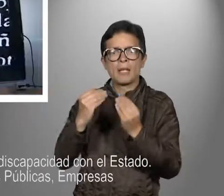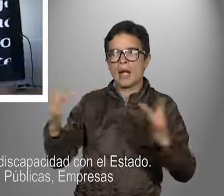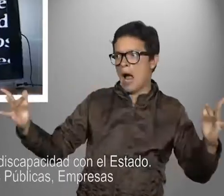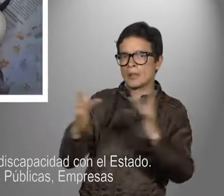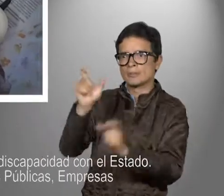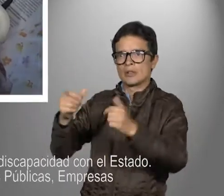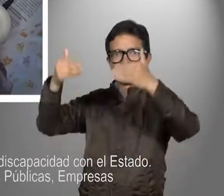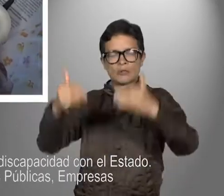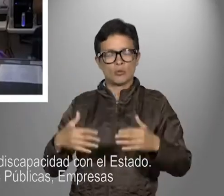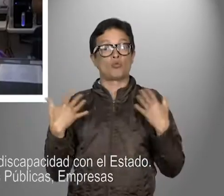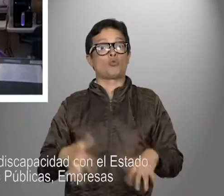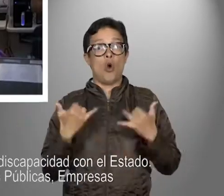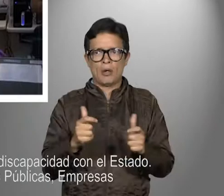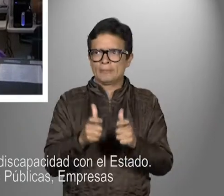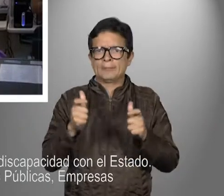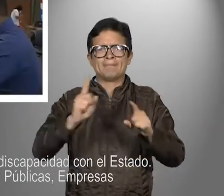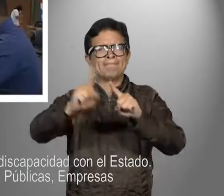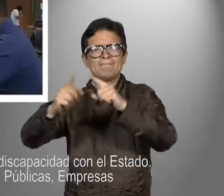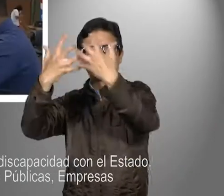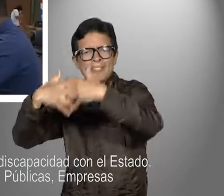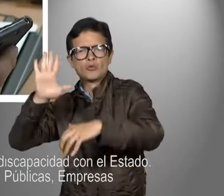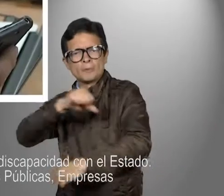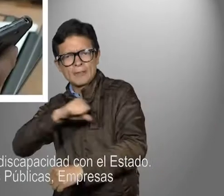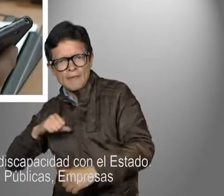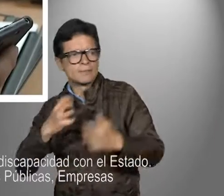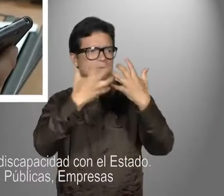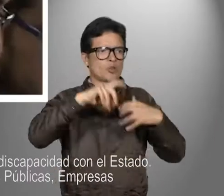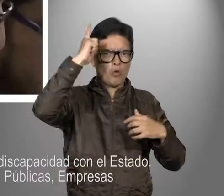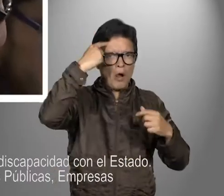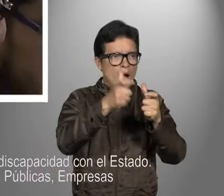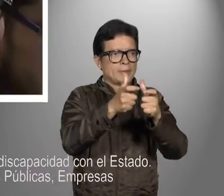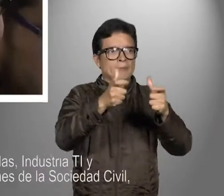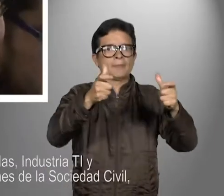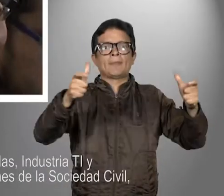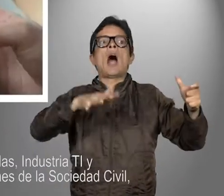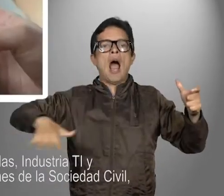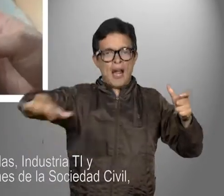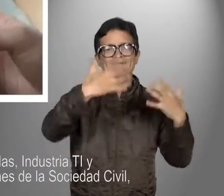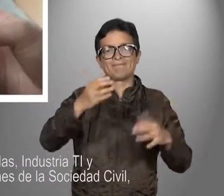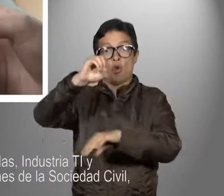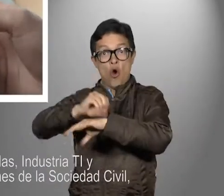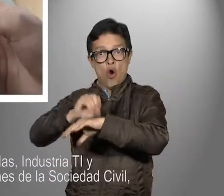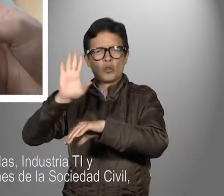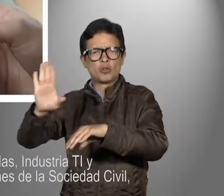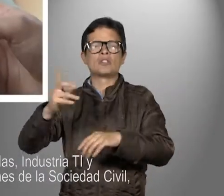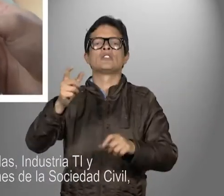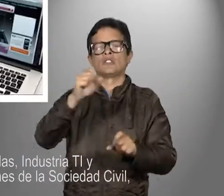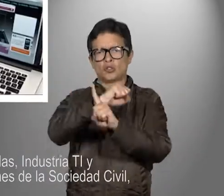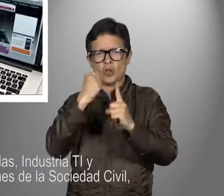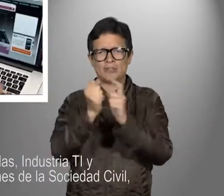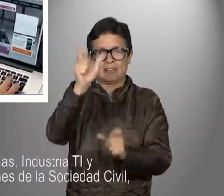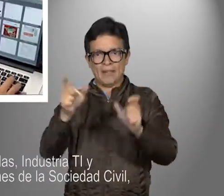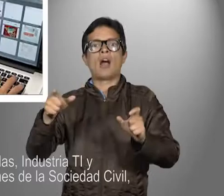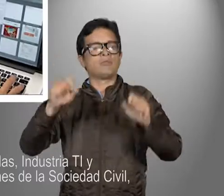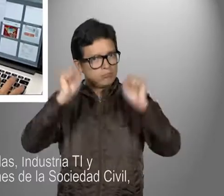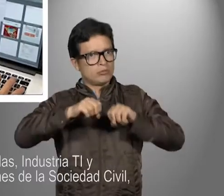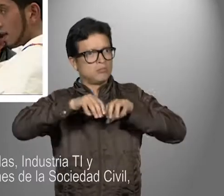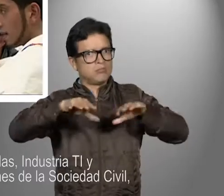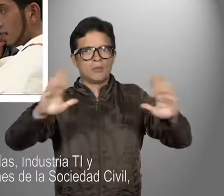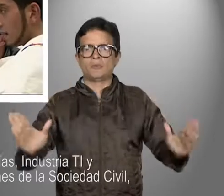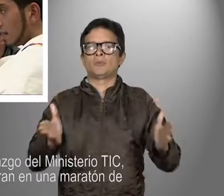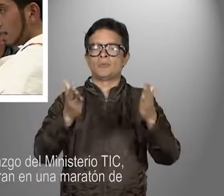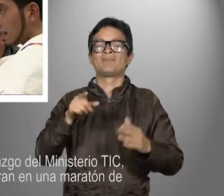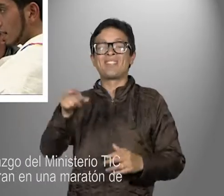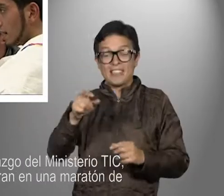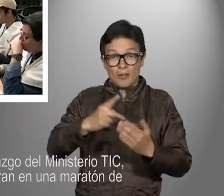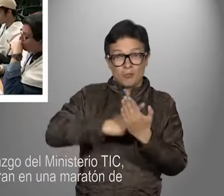en condición de discapacidad con el Estado. Entidades públicas, empresas privadas, industria TI y organizaciones de la sociedad